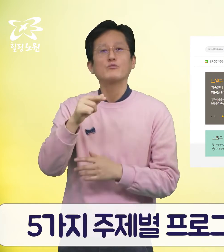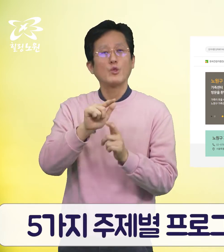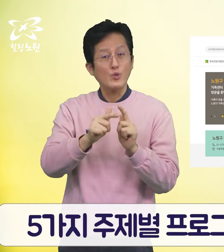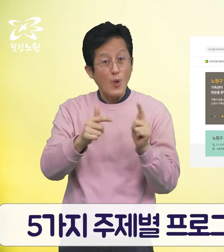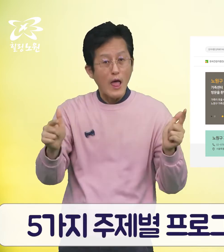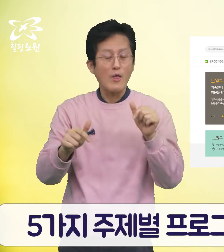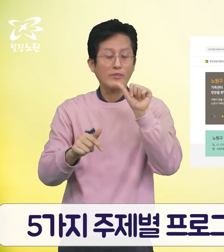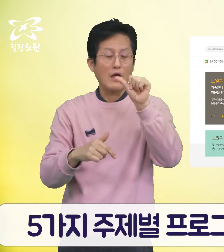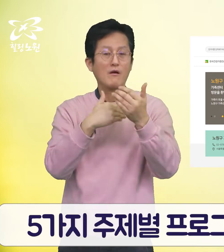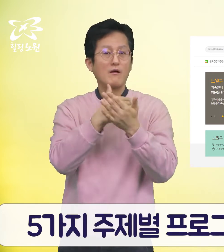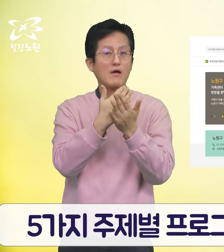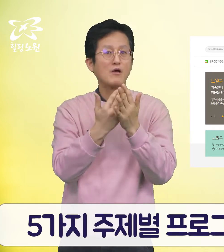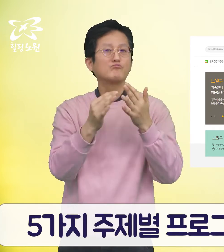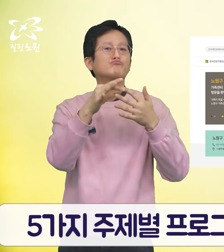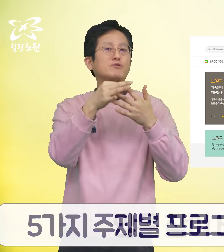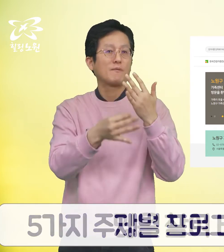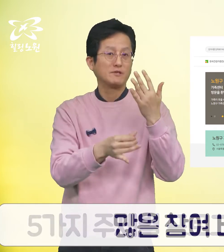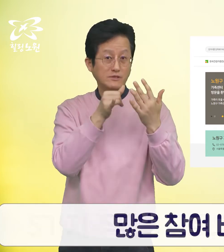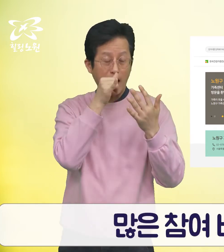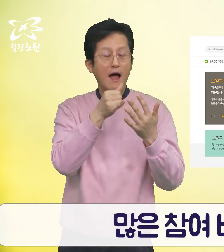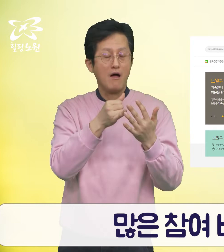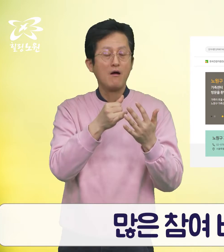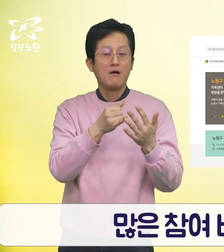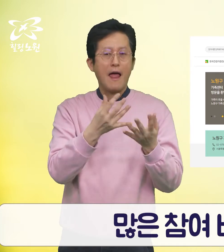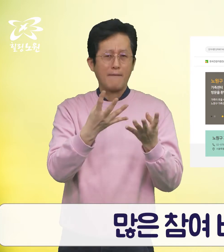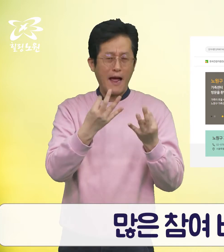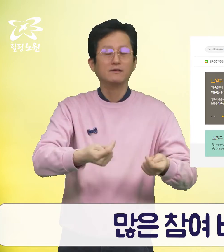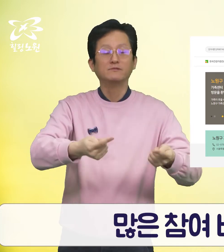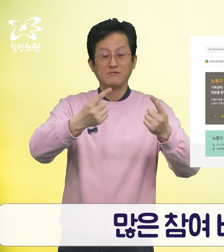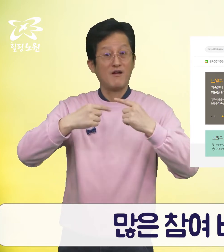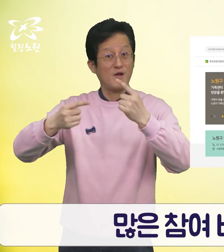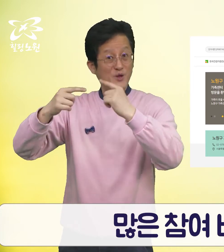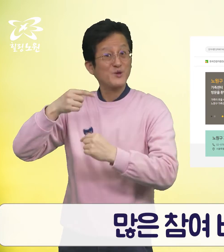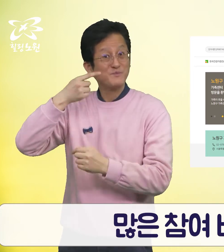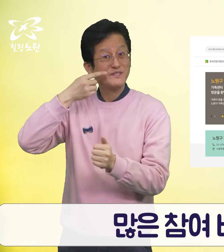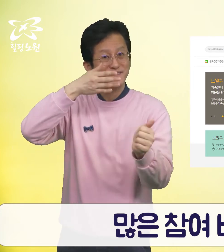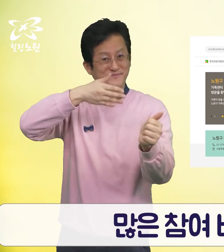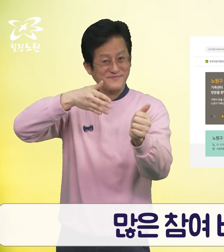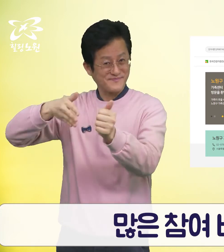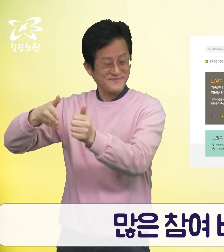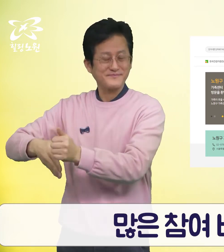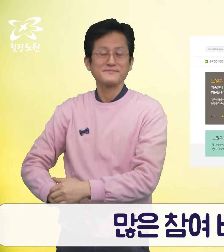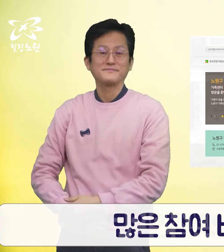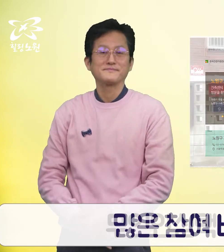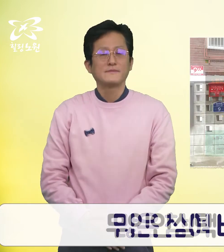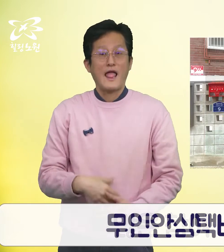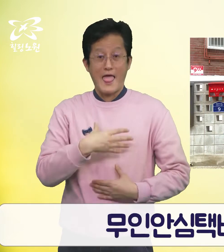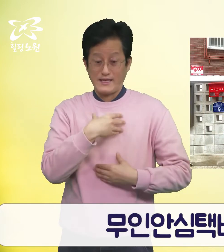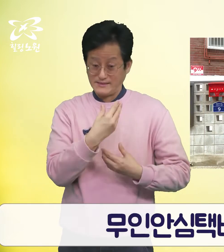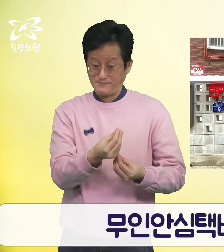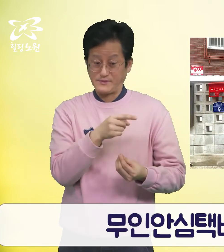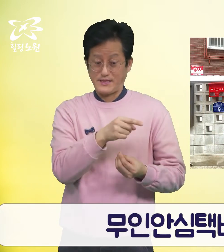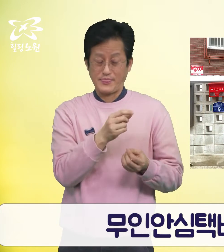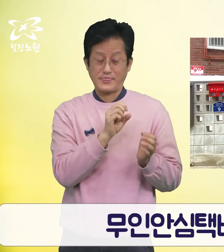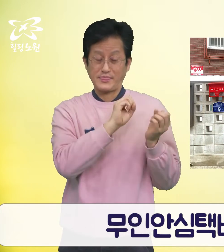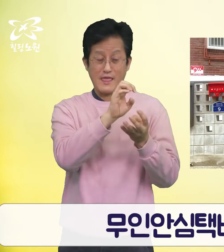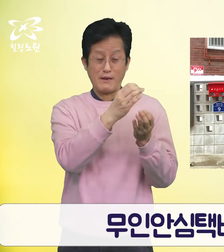프로그램이 진행되오니 많은 참여 바랍니다. 무인 안심 택배함